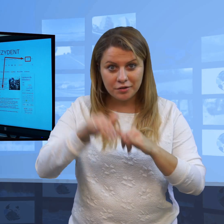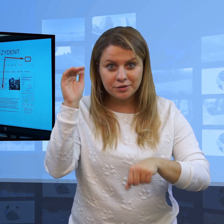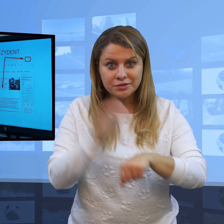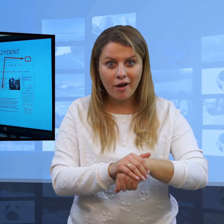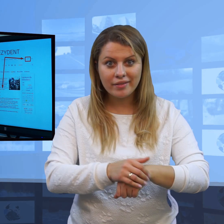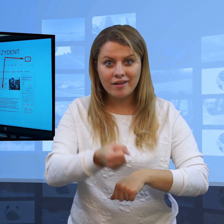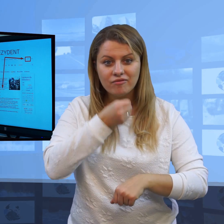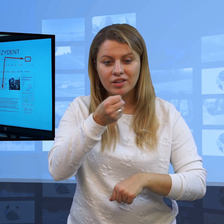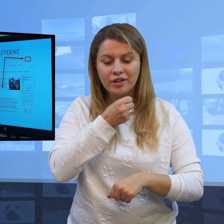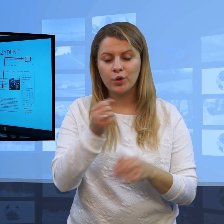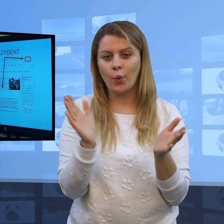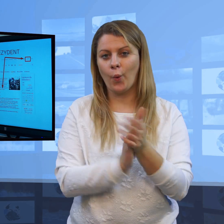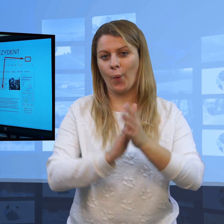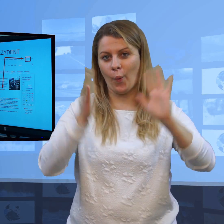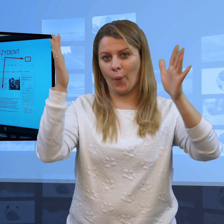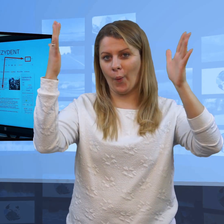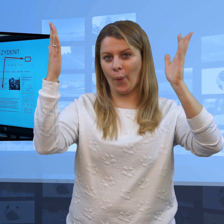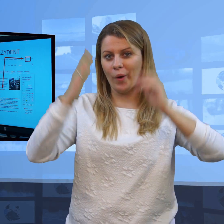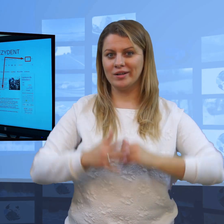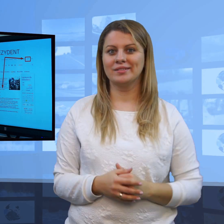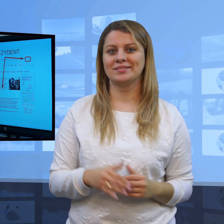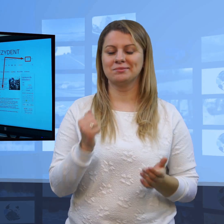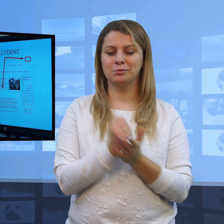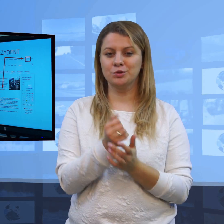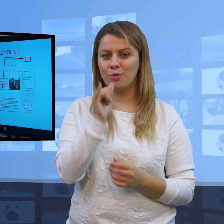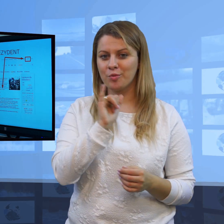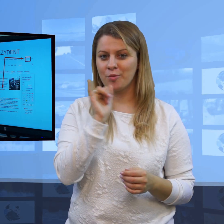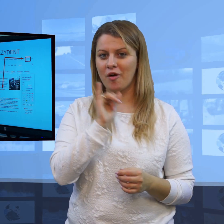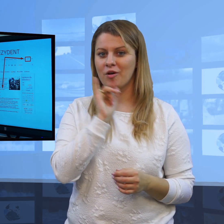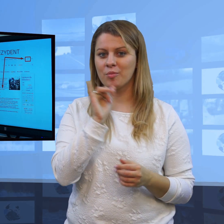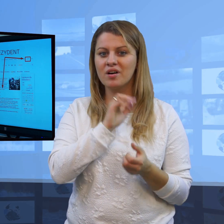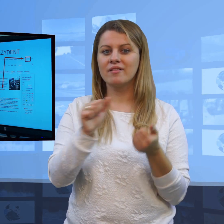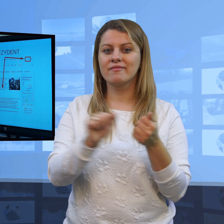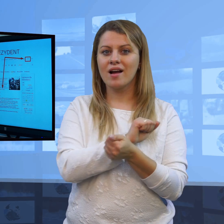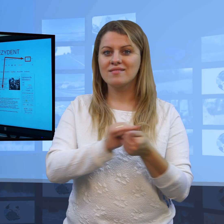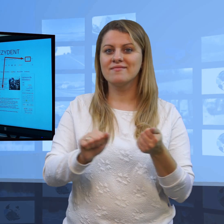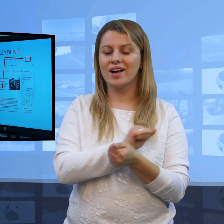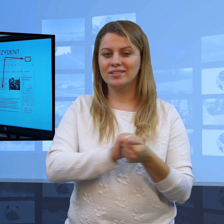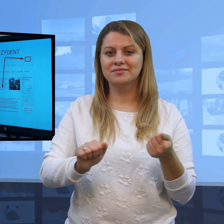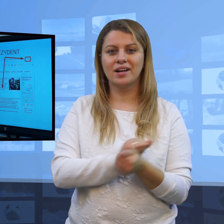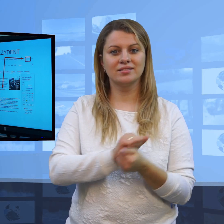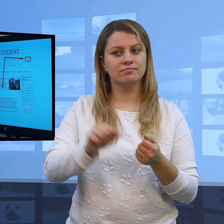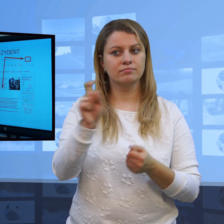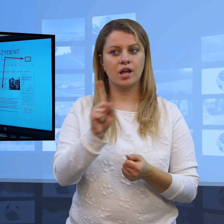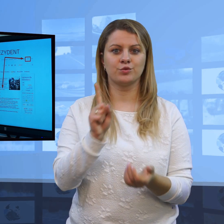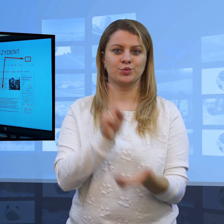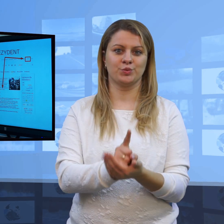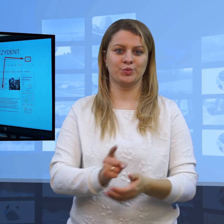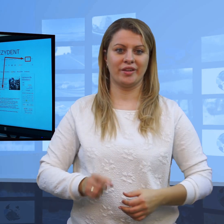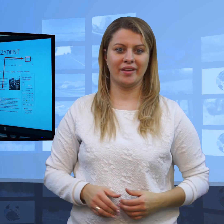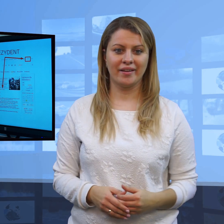wywiady z mniej poczytnymi, z mniej zasięgowymi mediami,